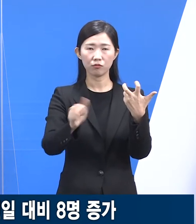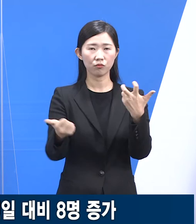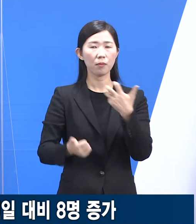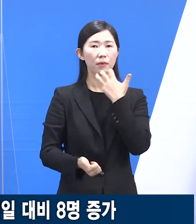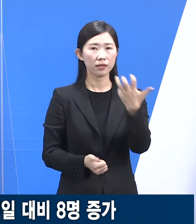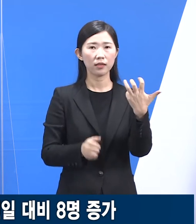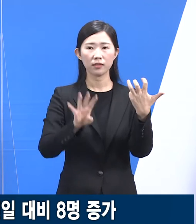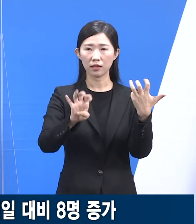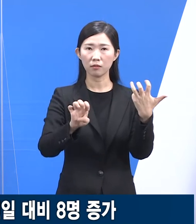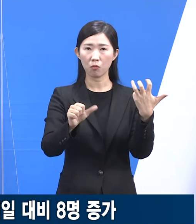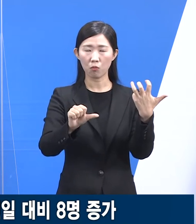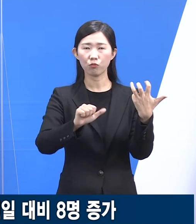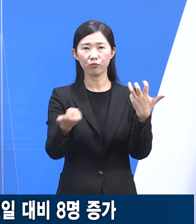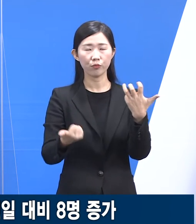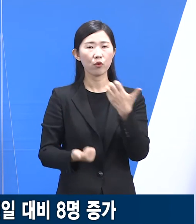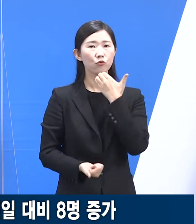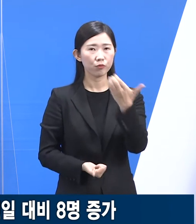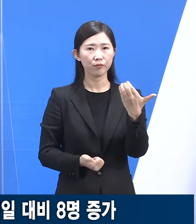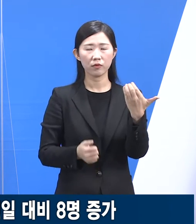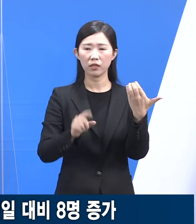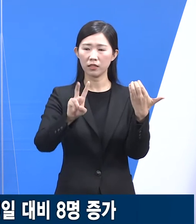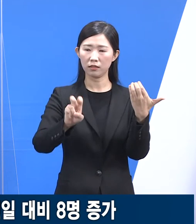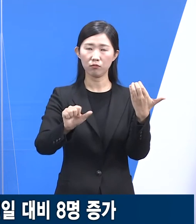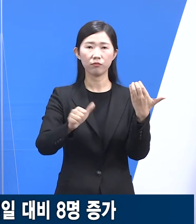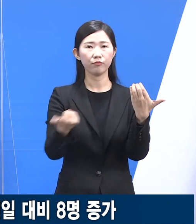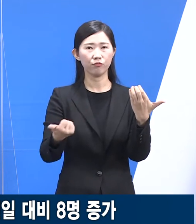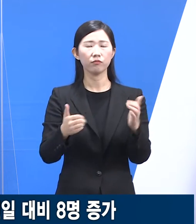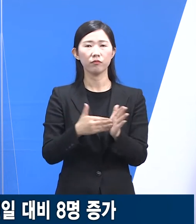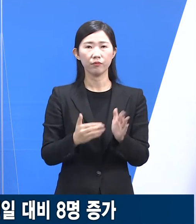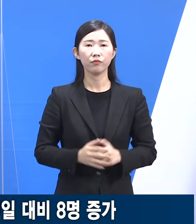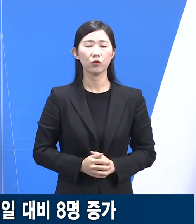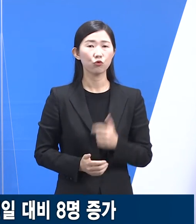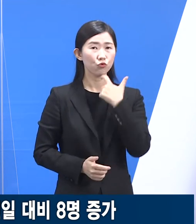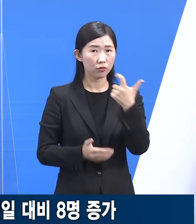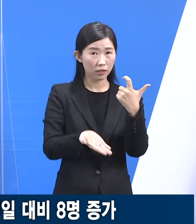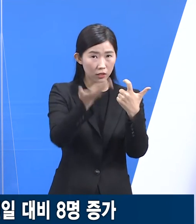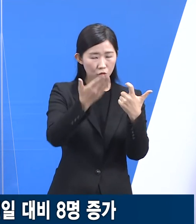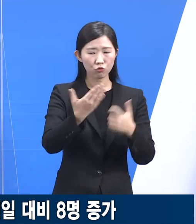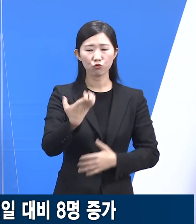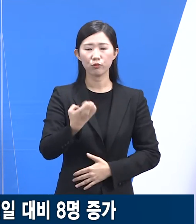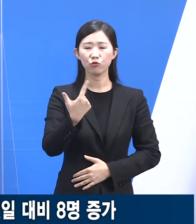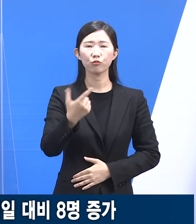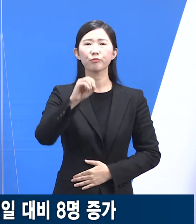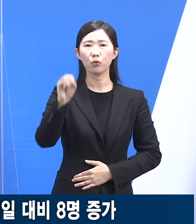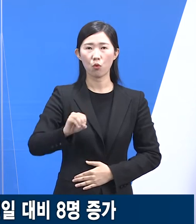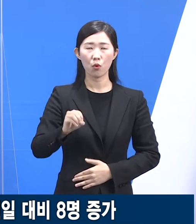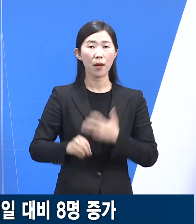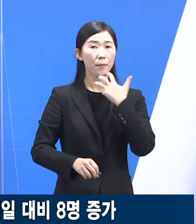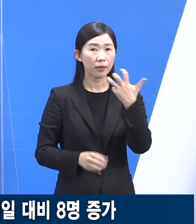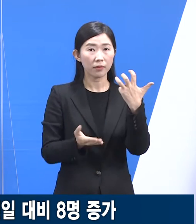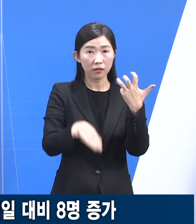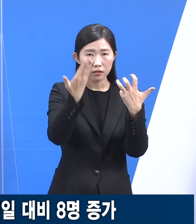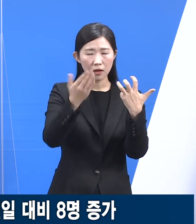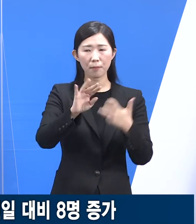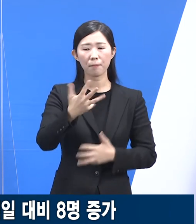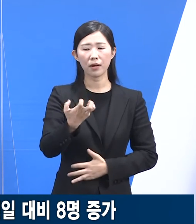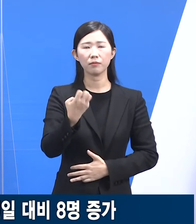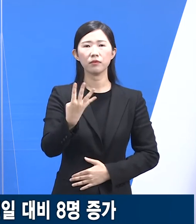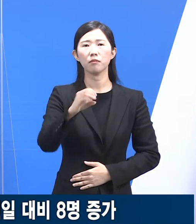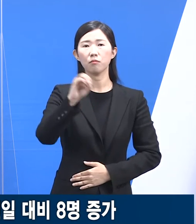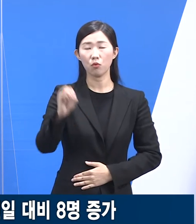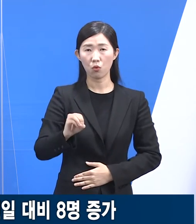27명으로 나타났습니다. 사망자 중 60세 이상은 96% 80세 이상은 84%로